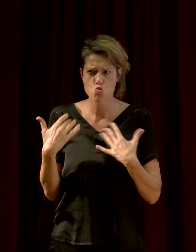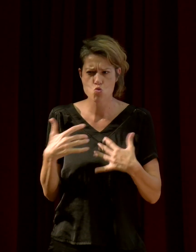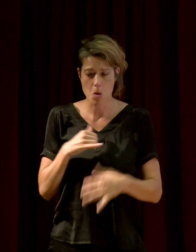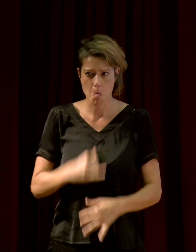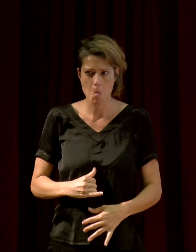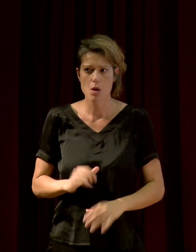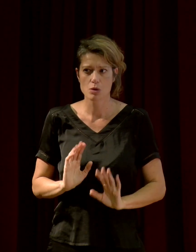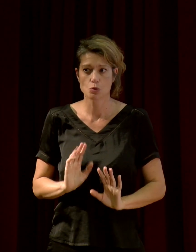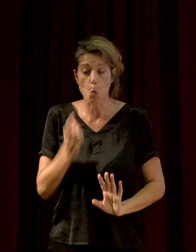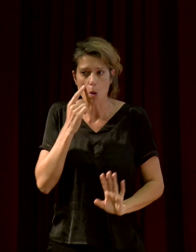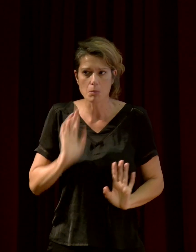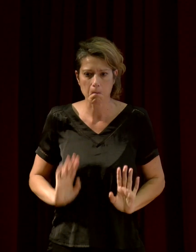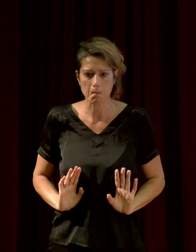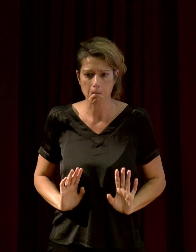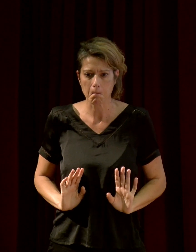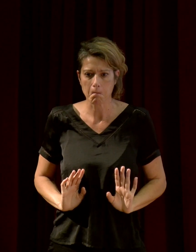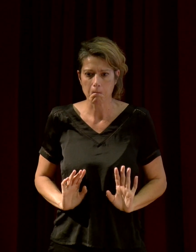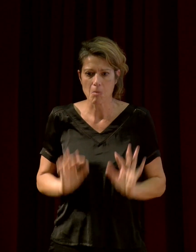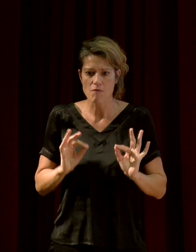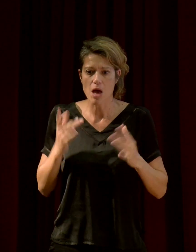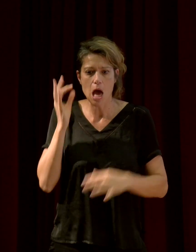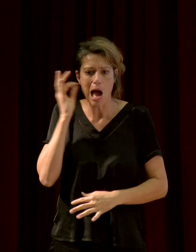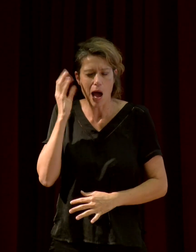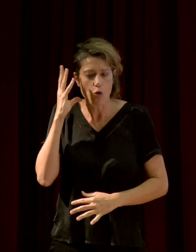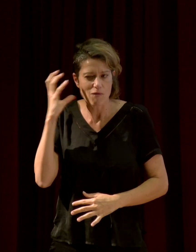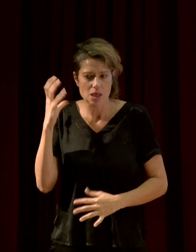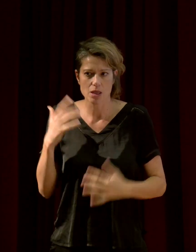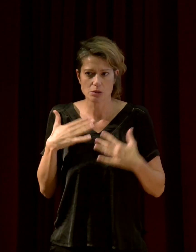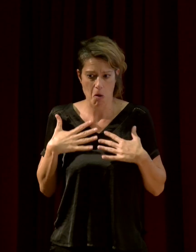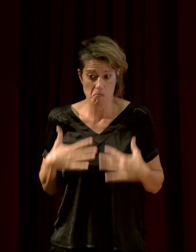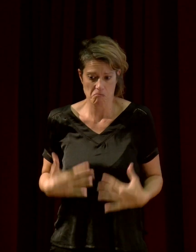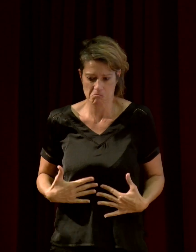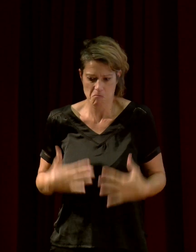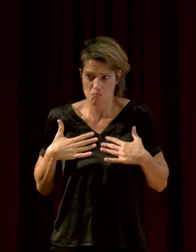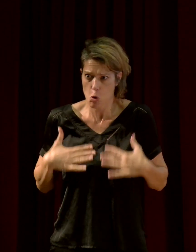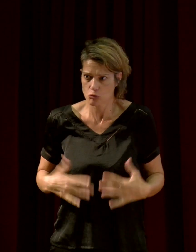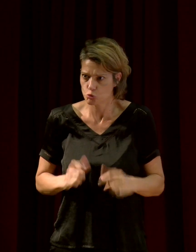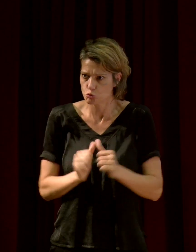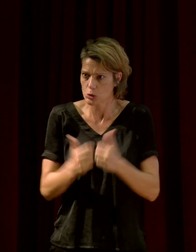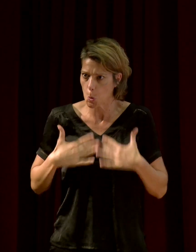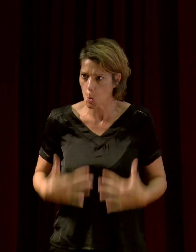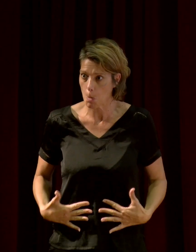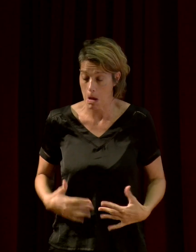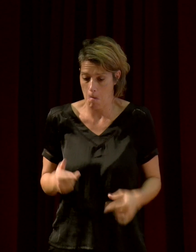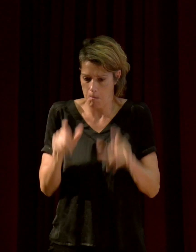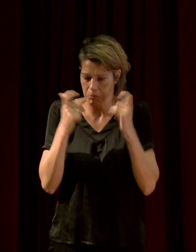Non, les acouphènes, c'est vraiment de la physiologie en fait. Mais je ne suis pas du tout médecin, donc je ne m'aventurerai pas trop.